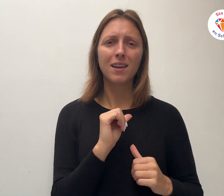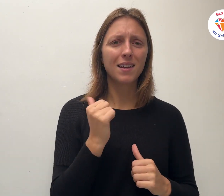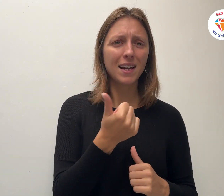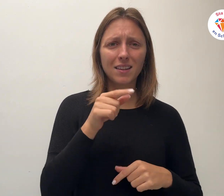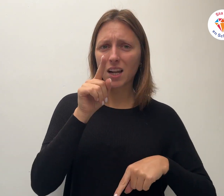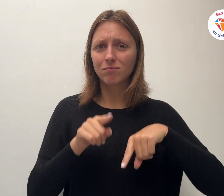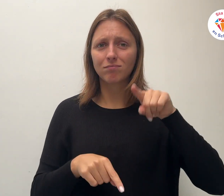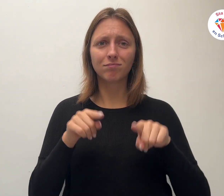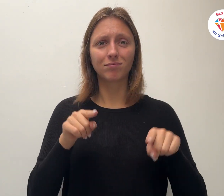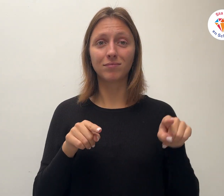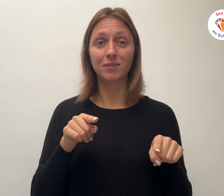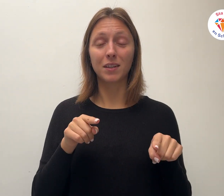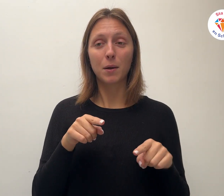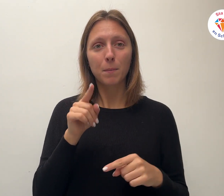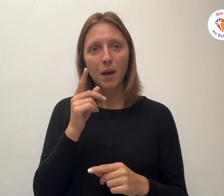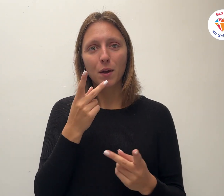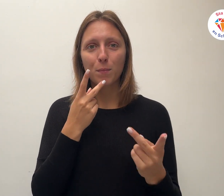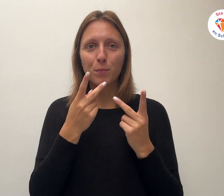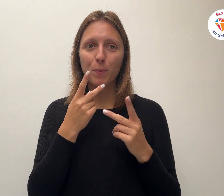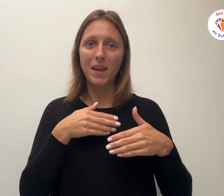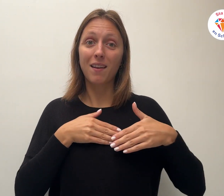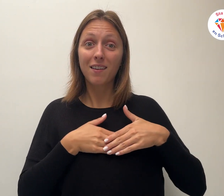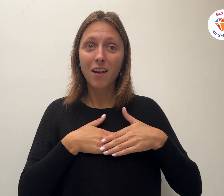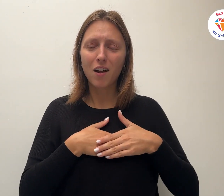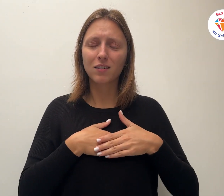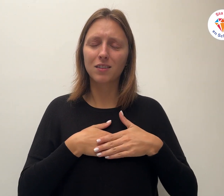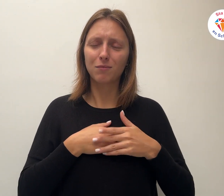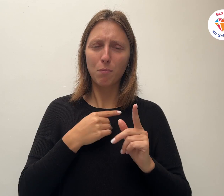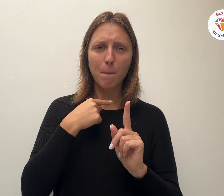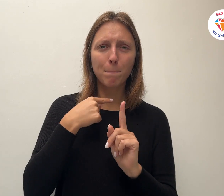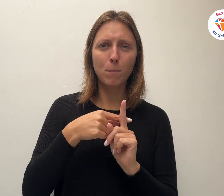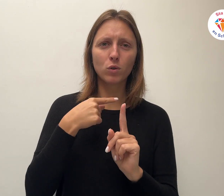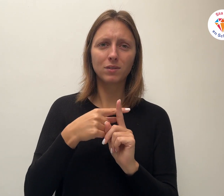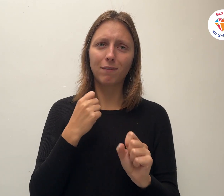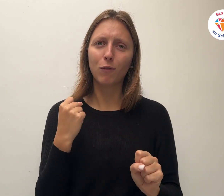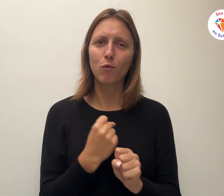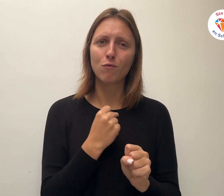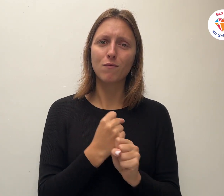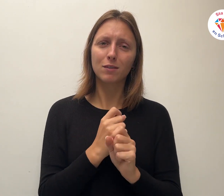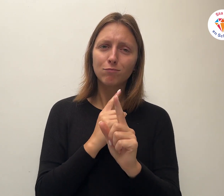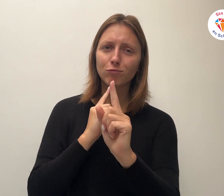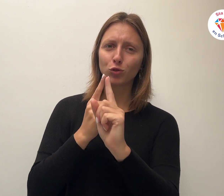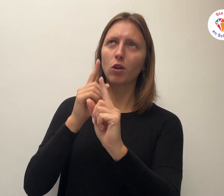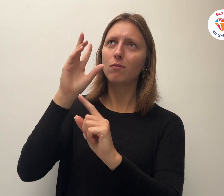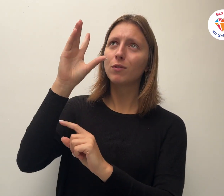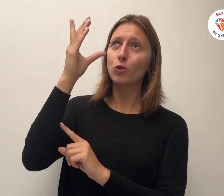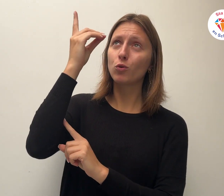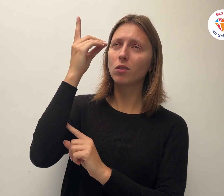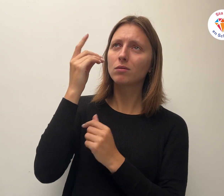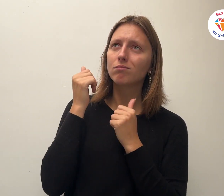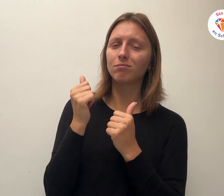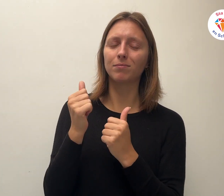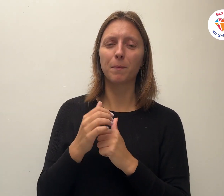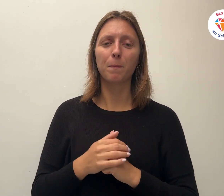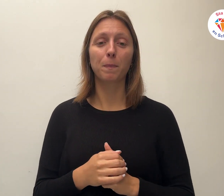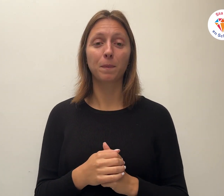iets positiefs zijn in het werk van God Word je bewust van wat je binnen in je hebt En deel dit met anderen